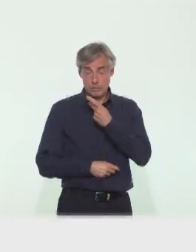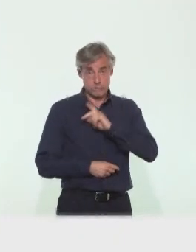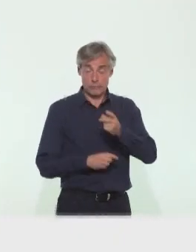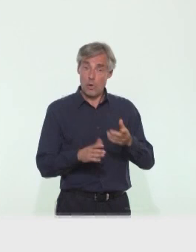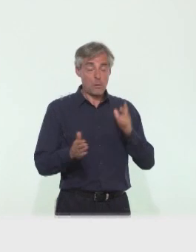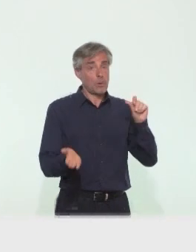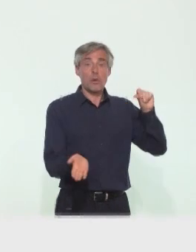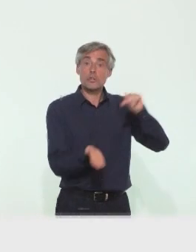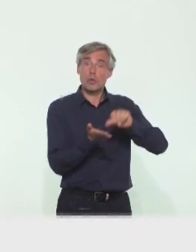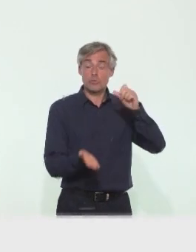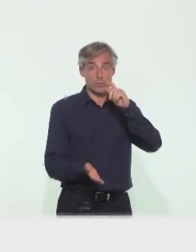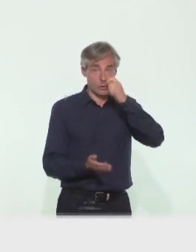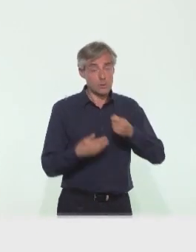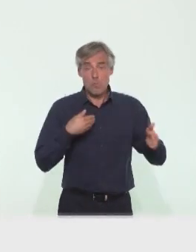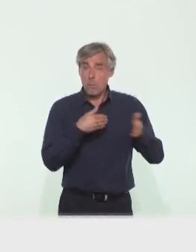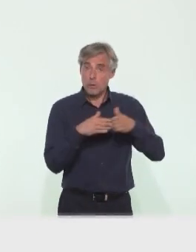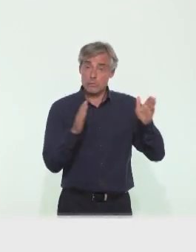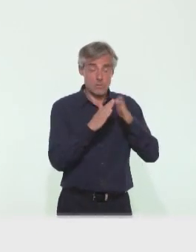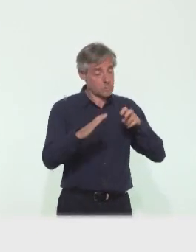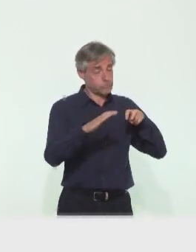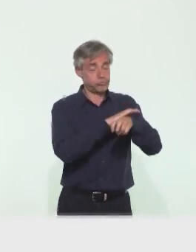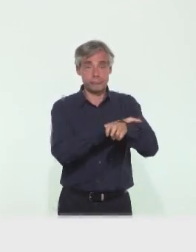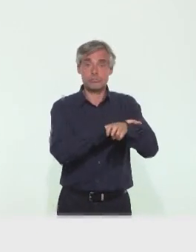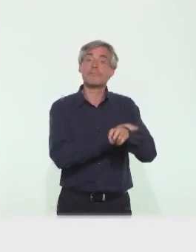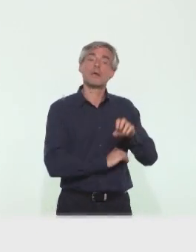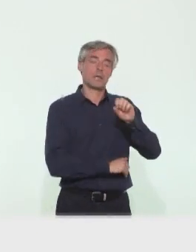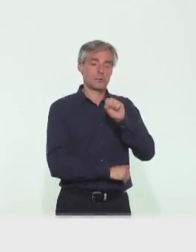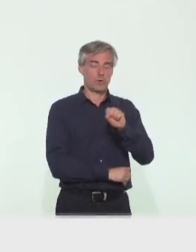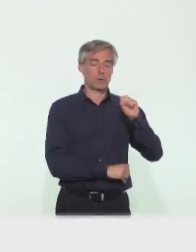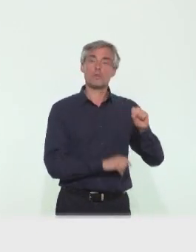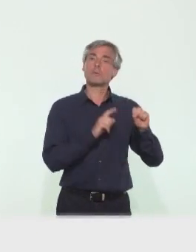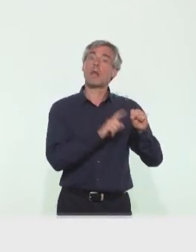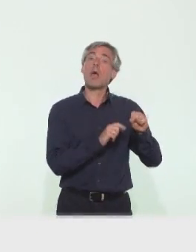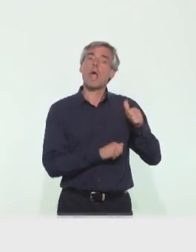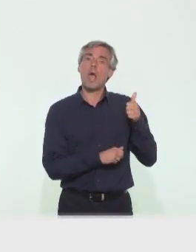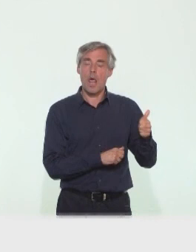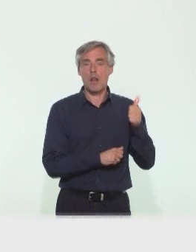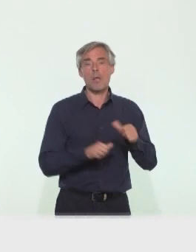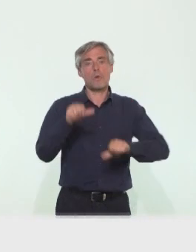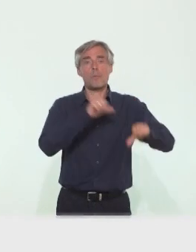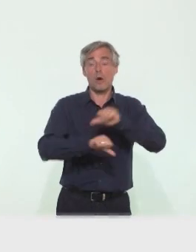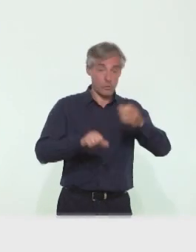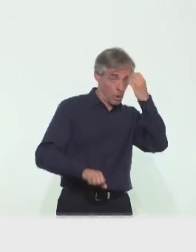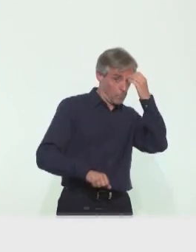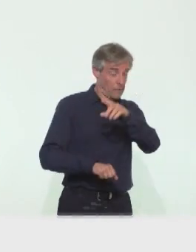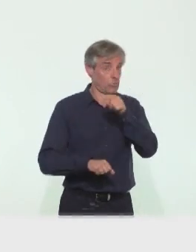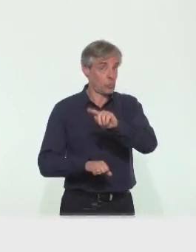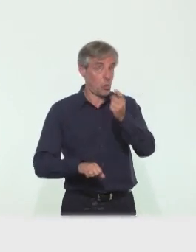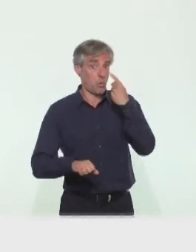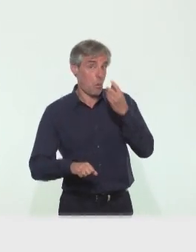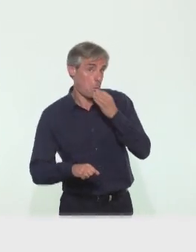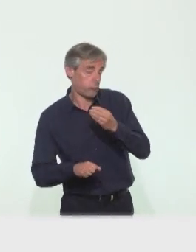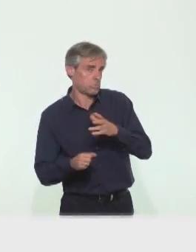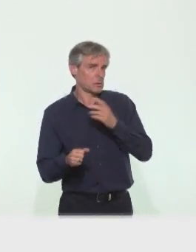de test le plus proche de chez elles. L'assurance maladie aura déjà prévenu le laboratoire. Il suffit donc simplement